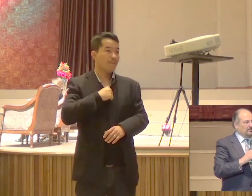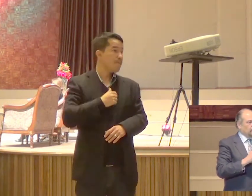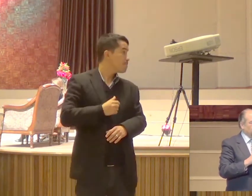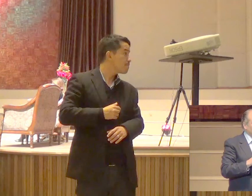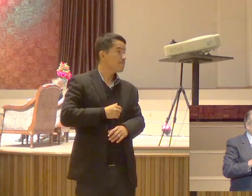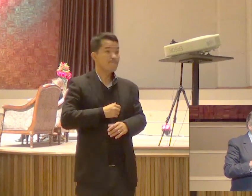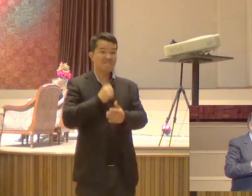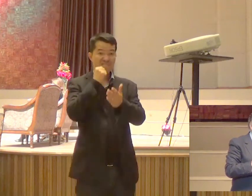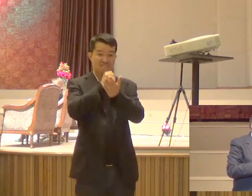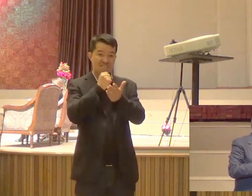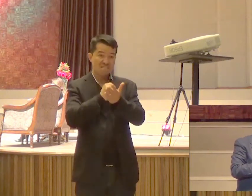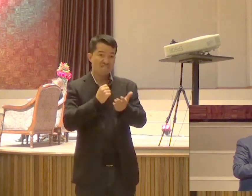o pastor